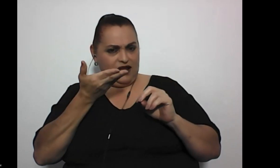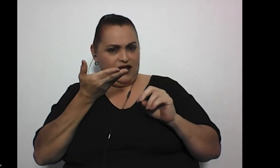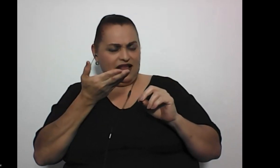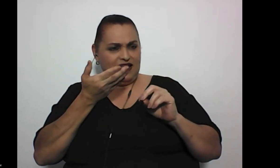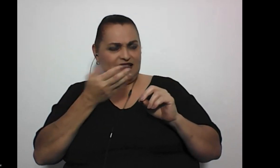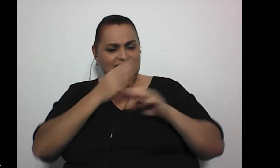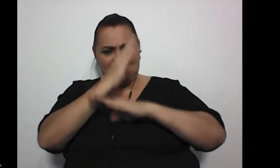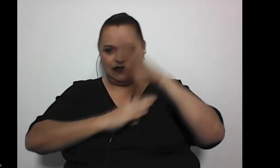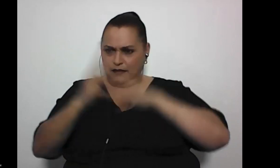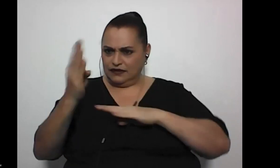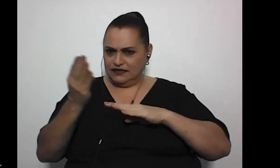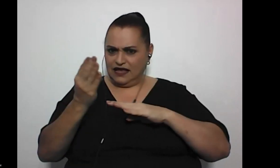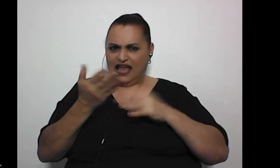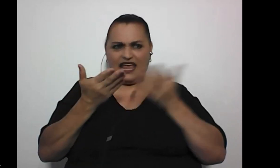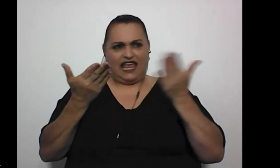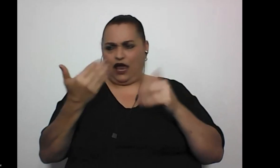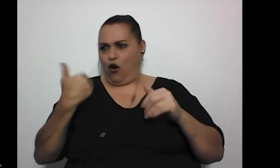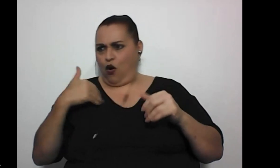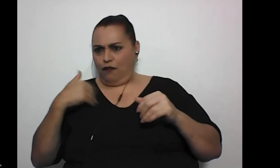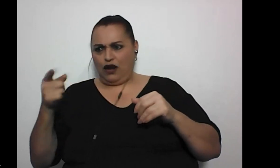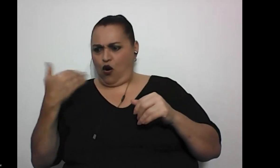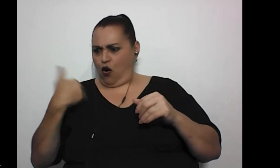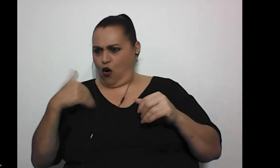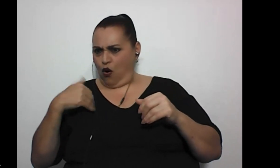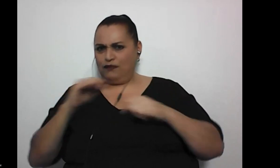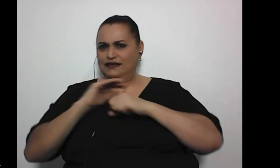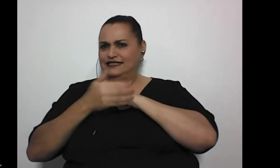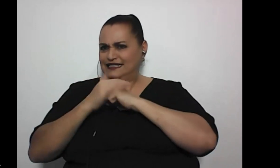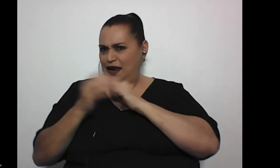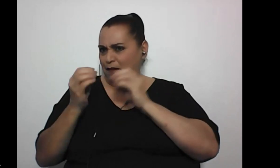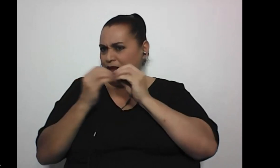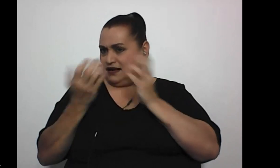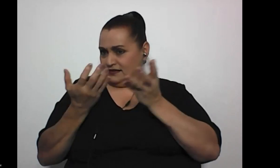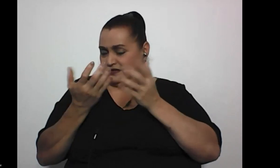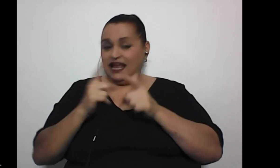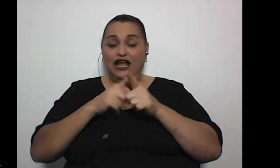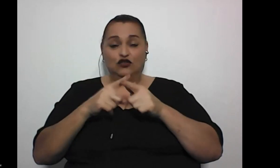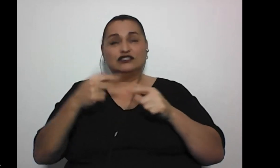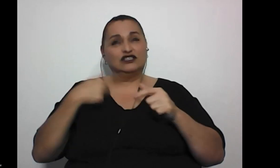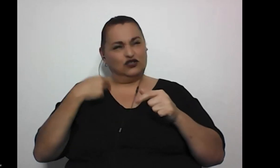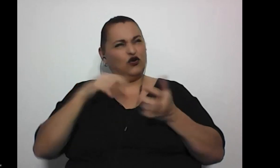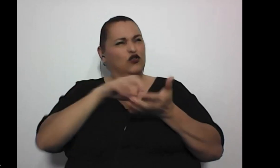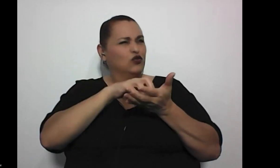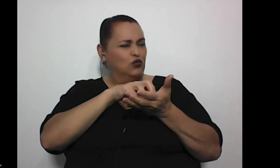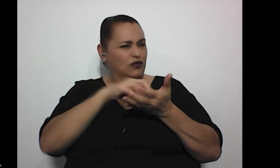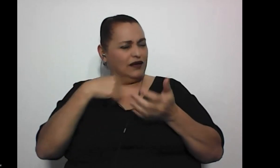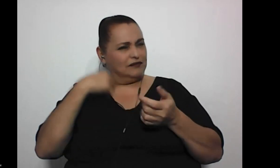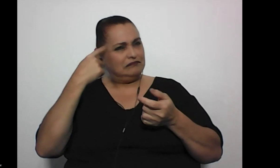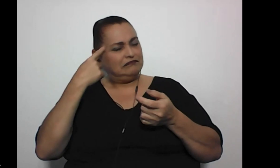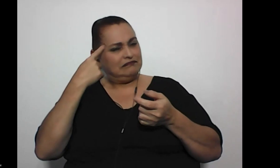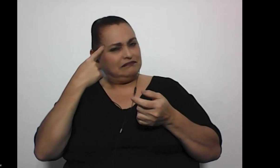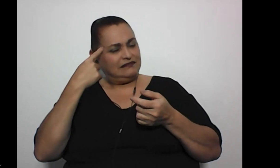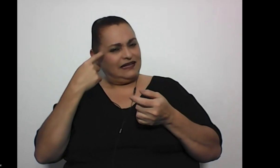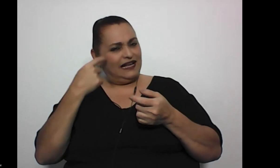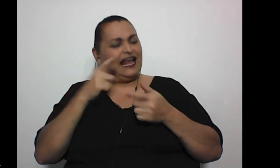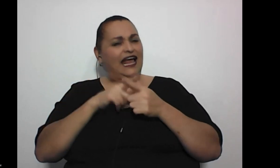discapacidad que para un hombre si a la mujer más bien se le chimía más y entonces me quedó la duda y yo tiene